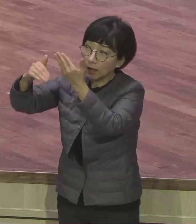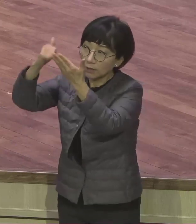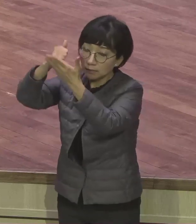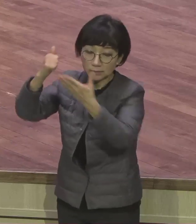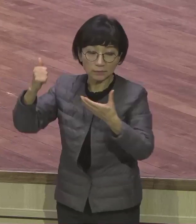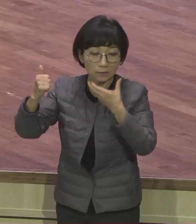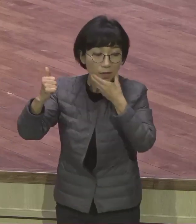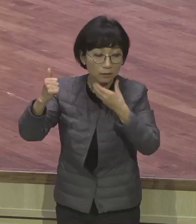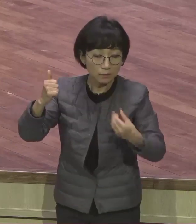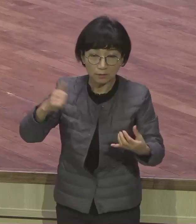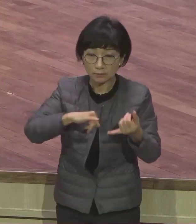보고 지금